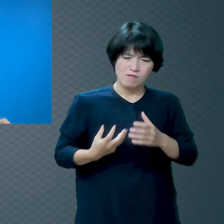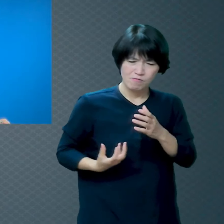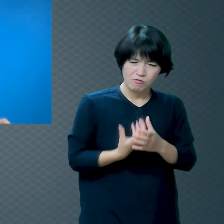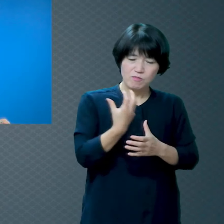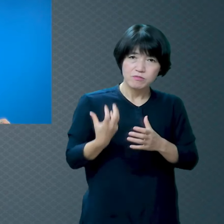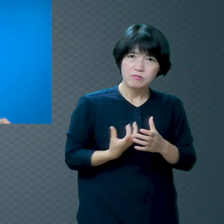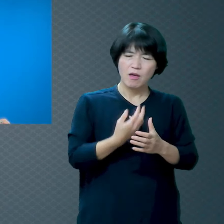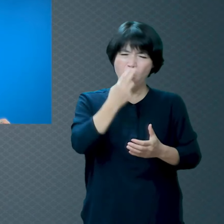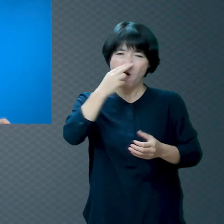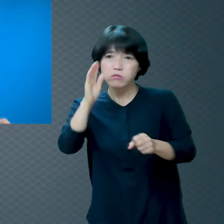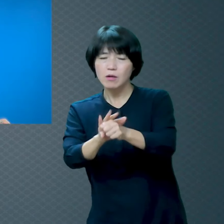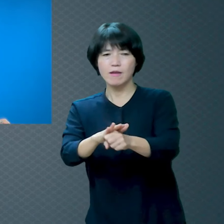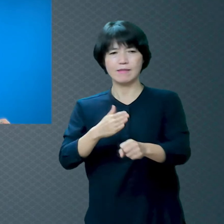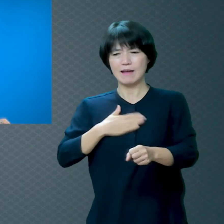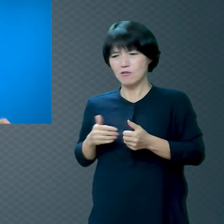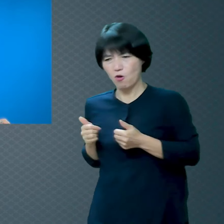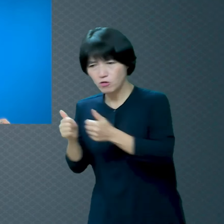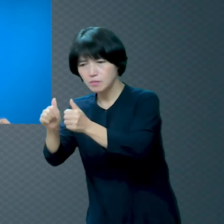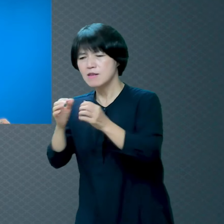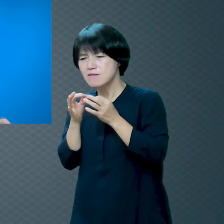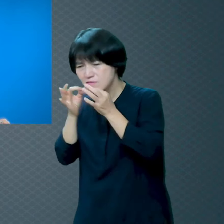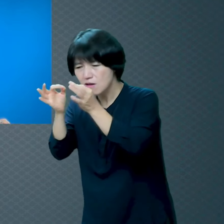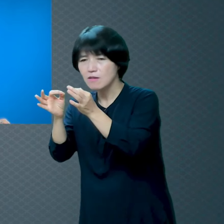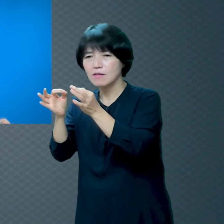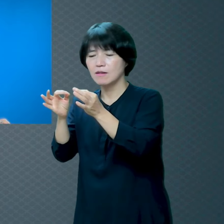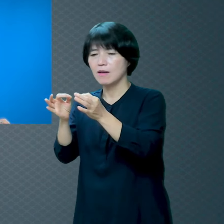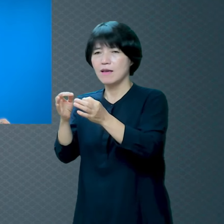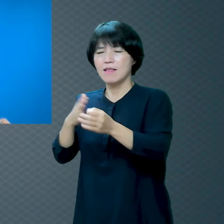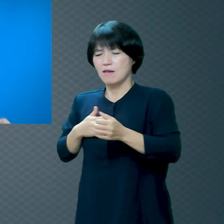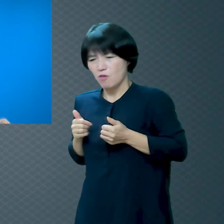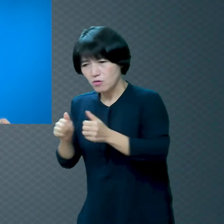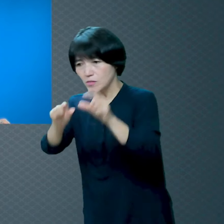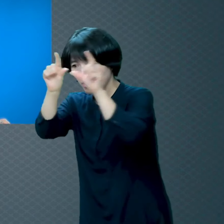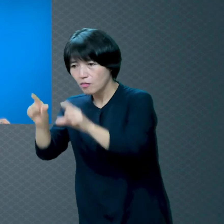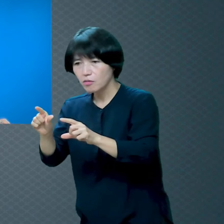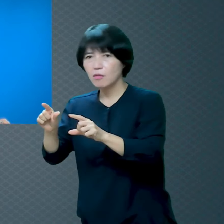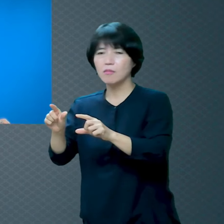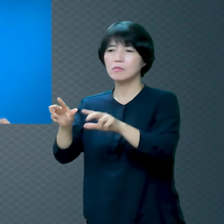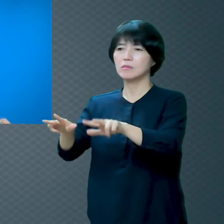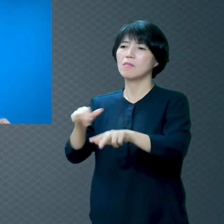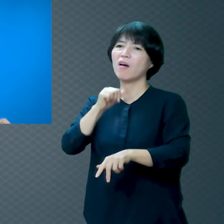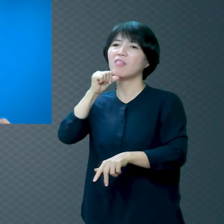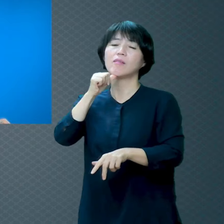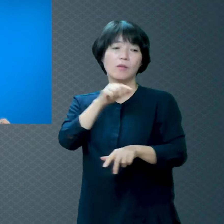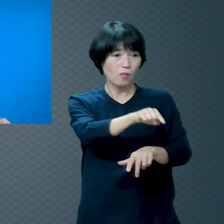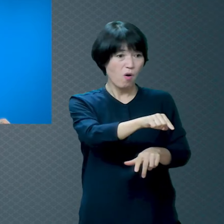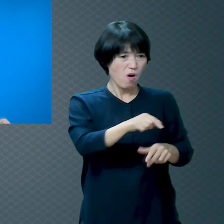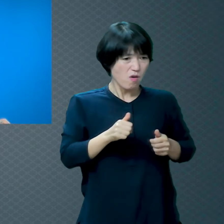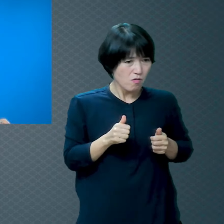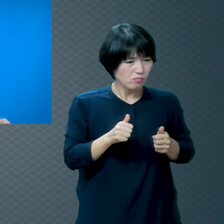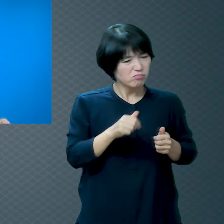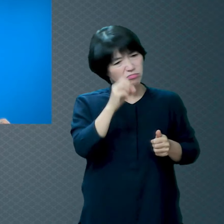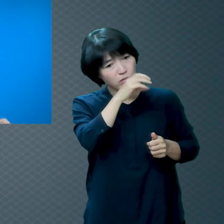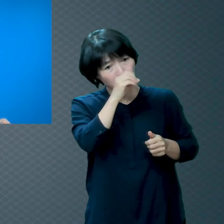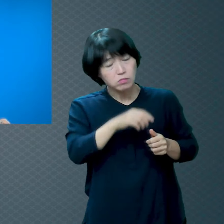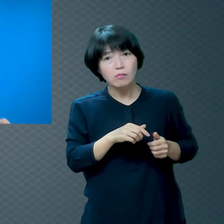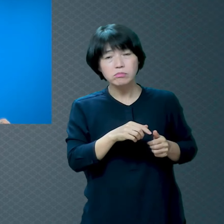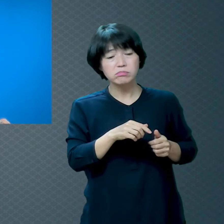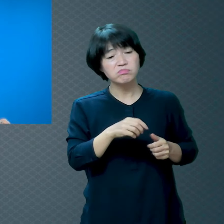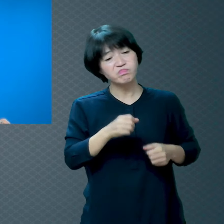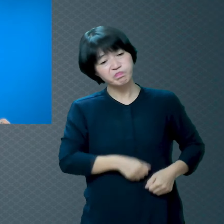살았는데 쟤는 별 볼일 없는 것 같은데 잘 살아 울부 놀라오죠 그게 사람 마음이에요